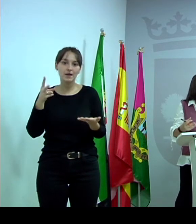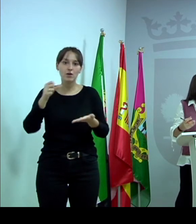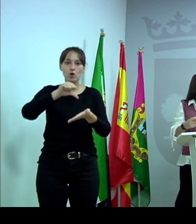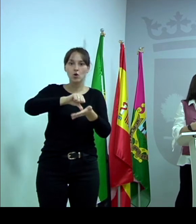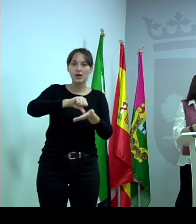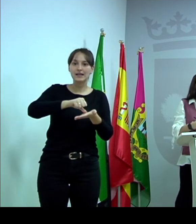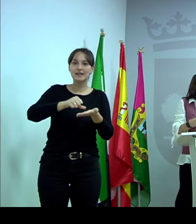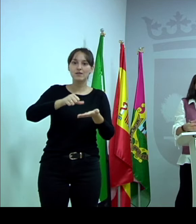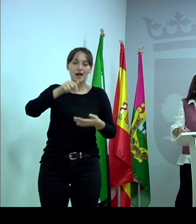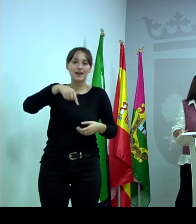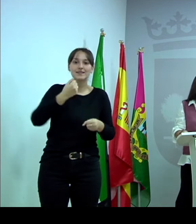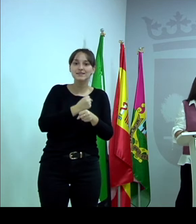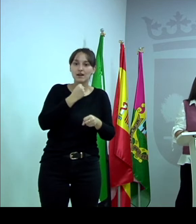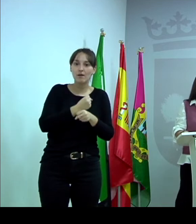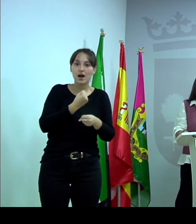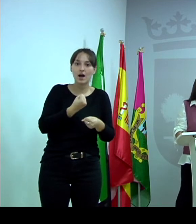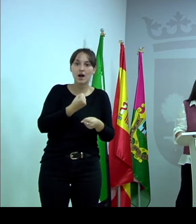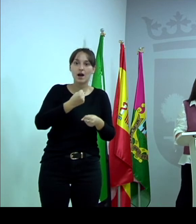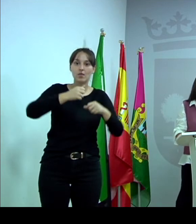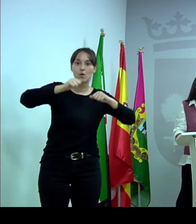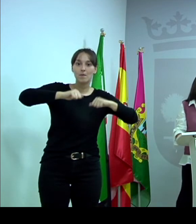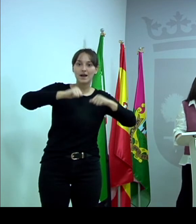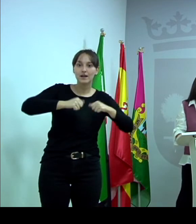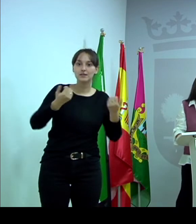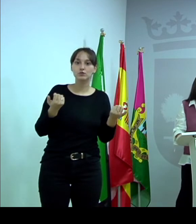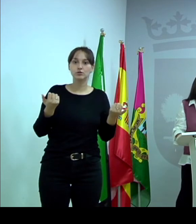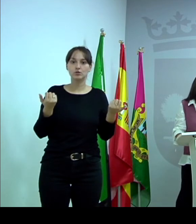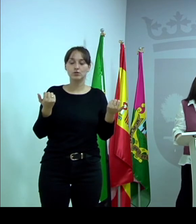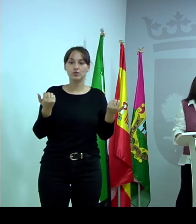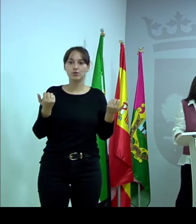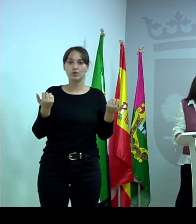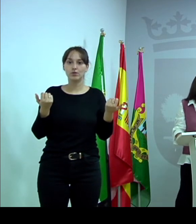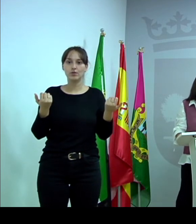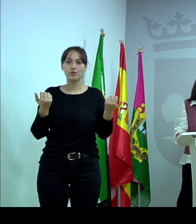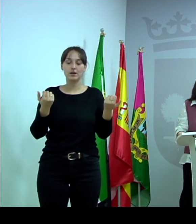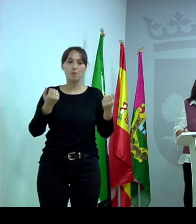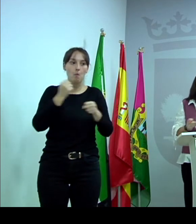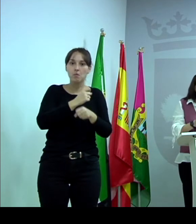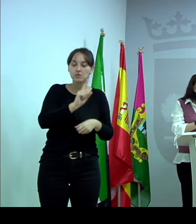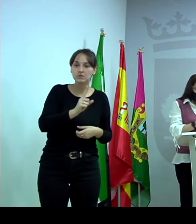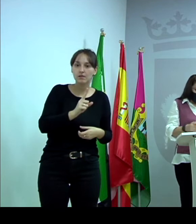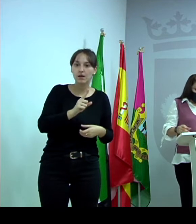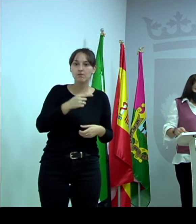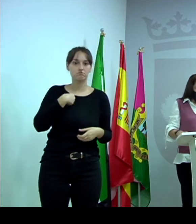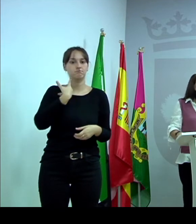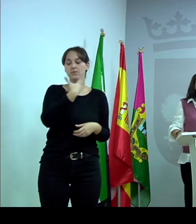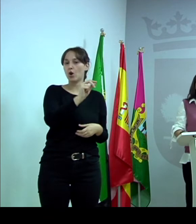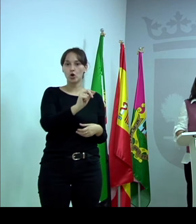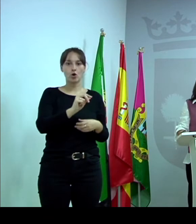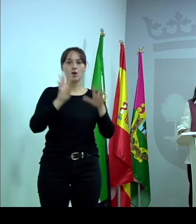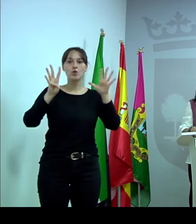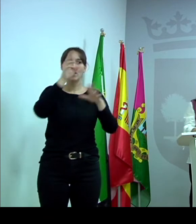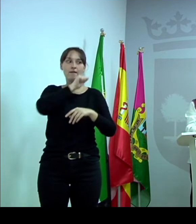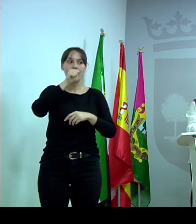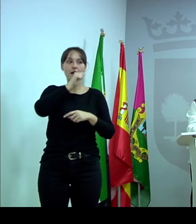mayores de 65 años, pues deciros que no, que ese ámbito está cubierto, pero no de ahora, hace nueve años y medio. Pasamos